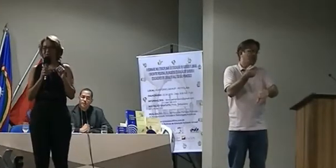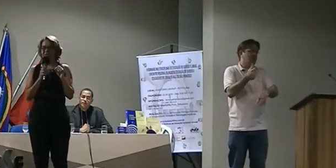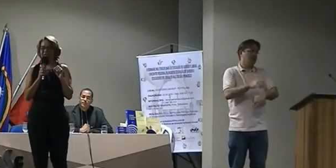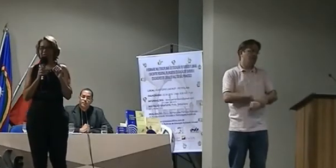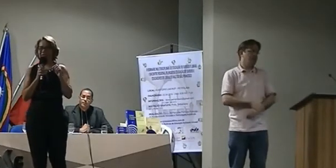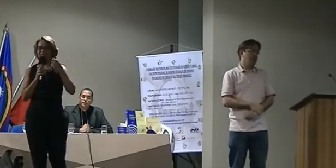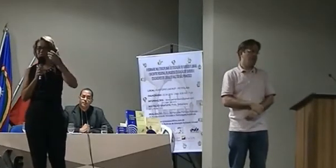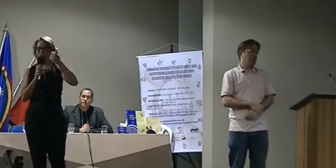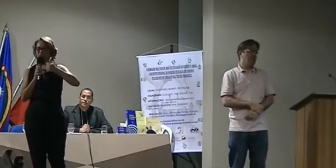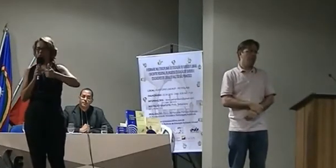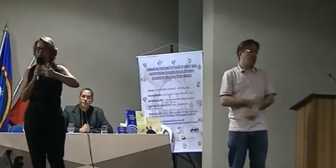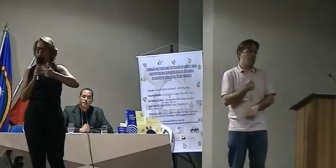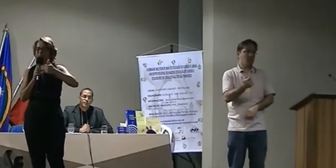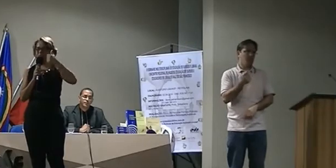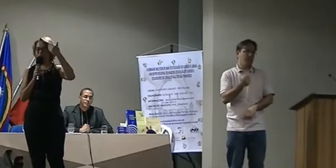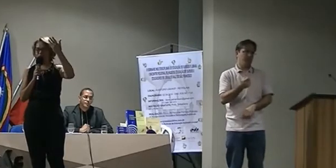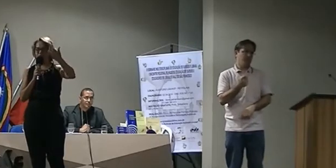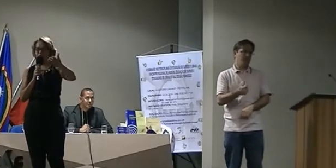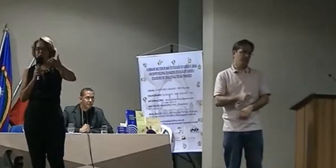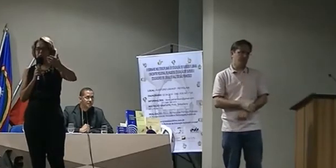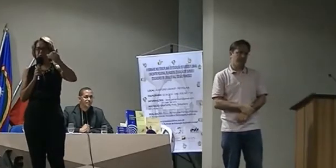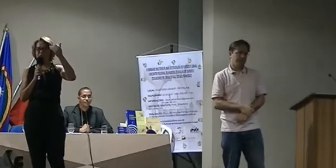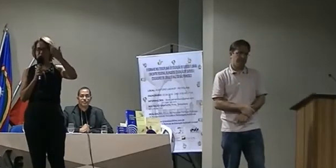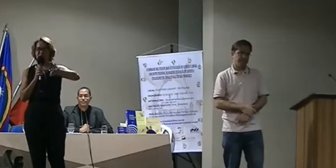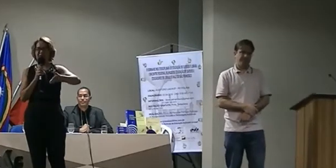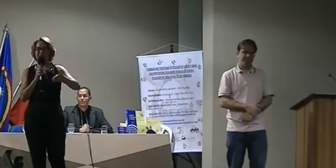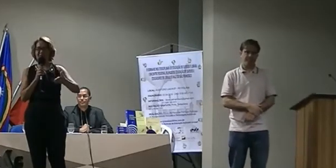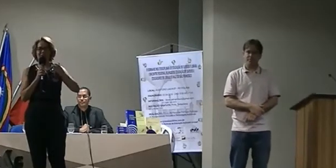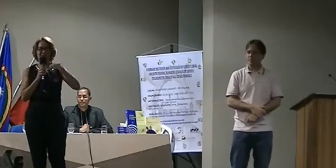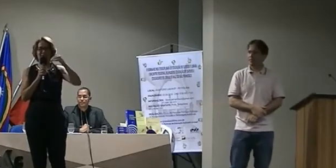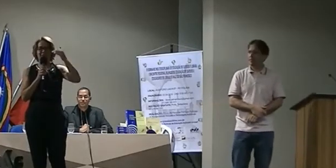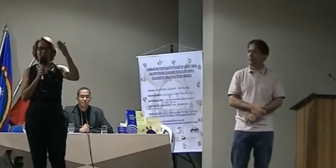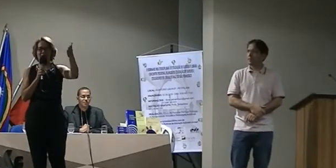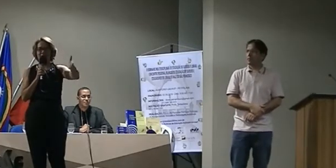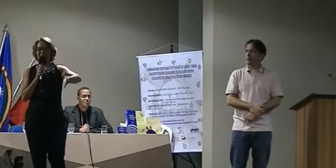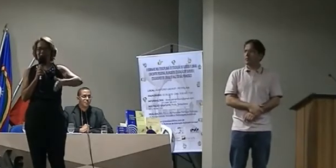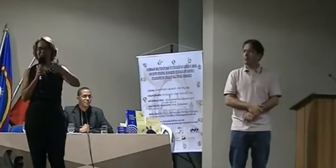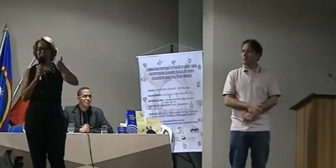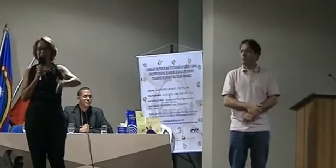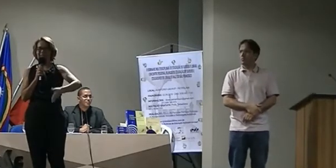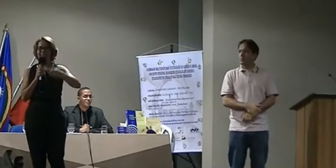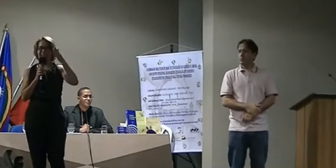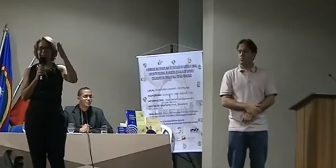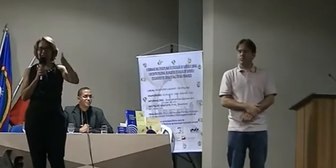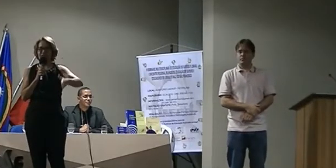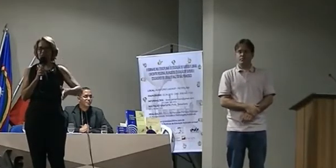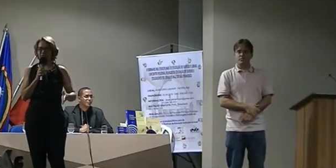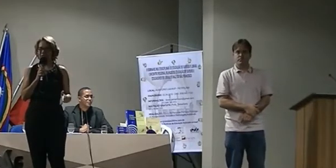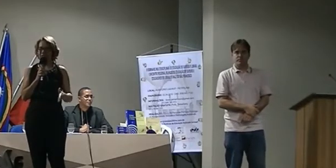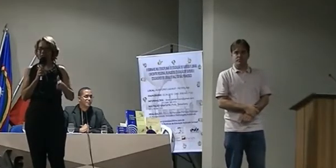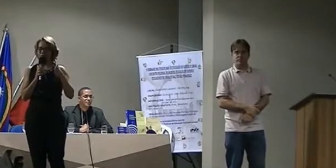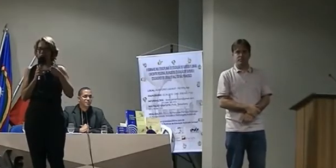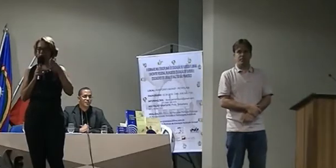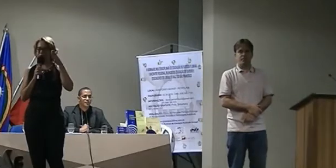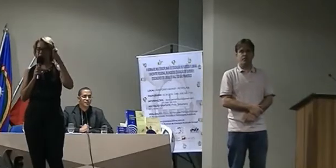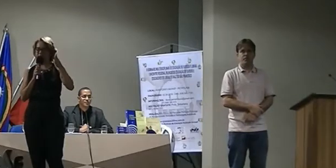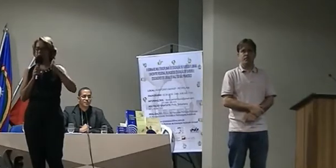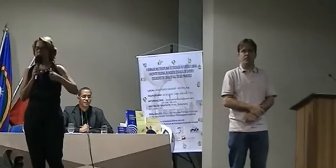que depois, quando a gente abriu, os professores que já deram aula da disciplina nas universidades, podem se...